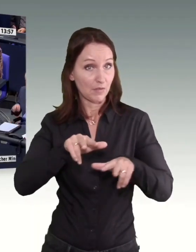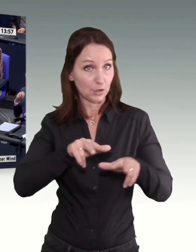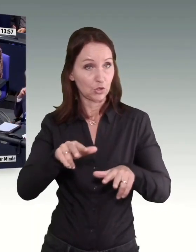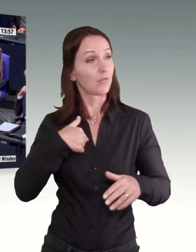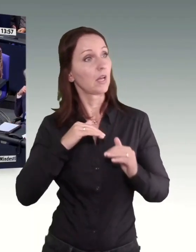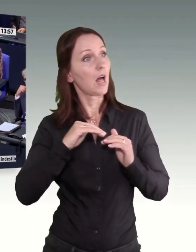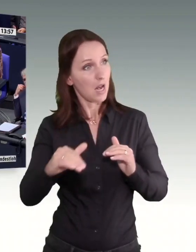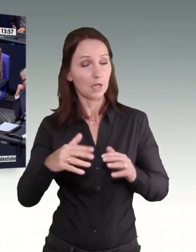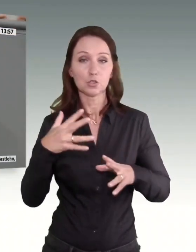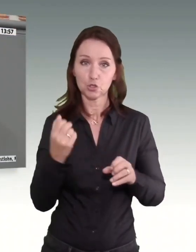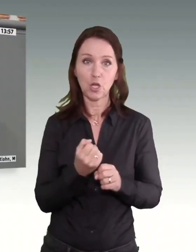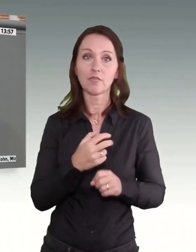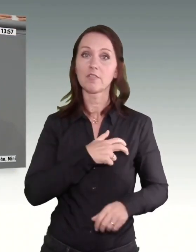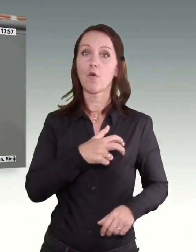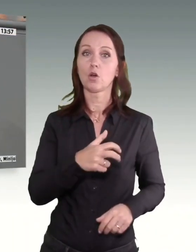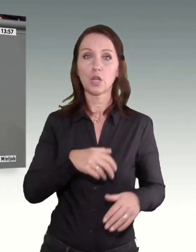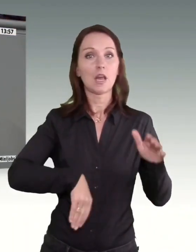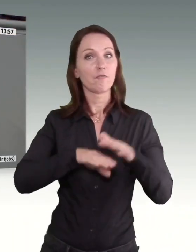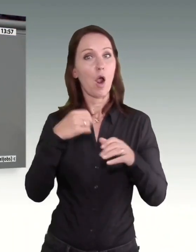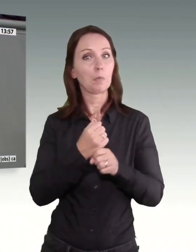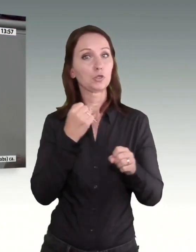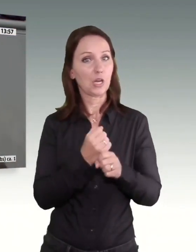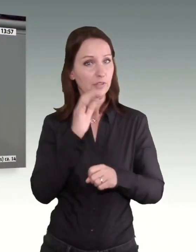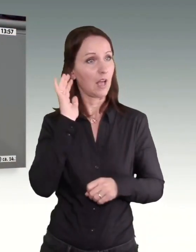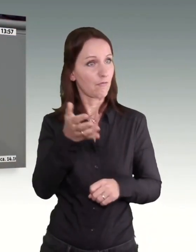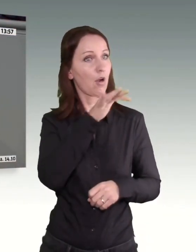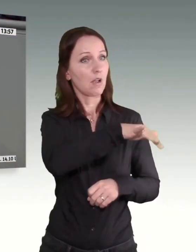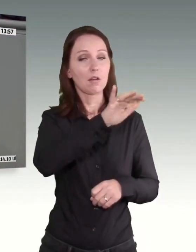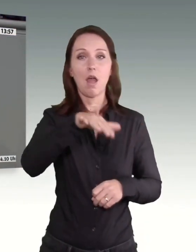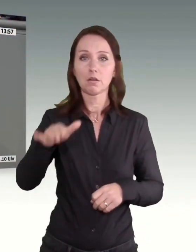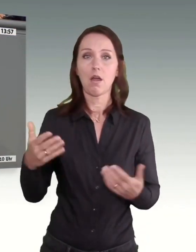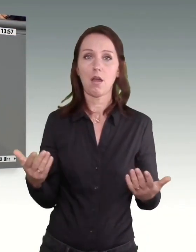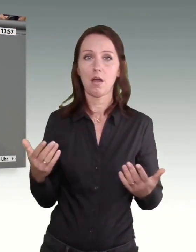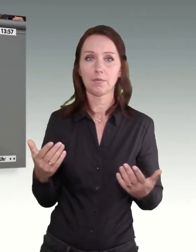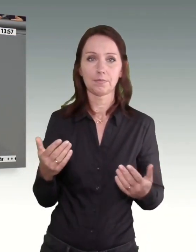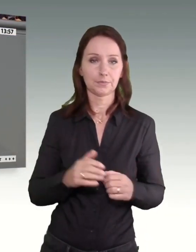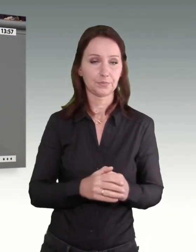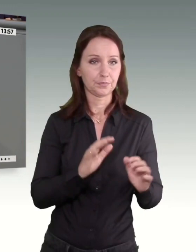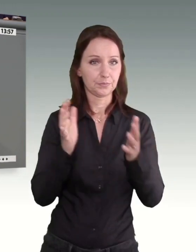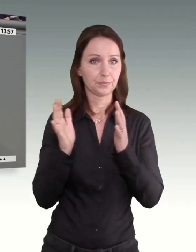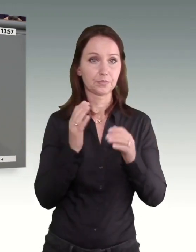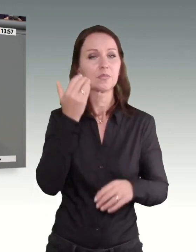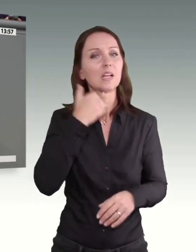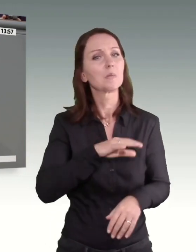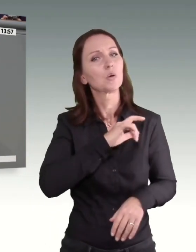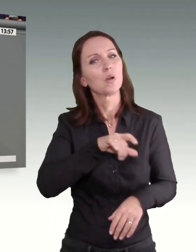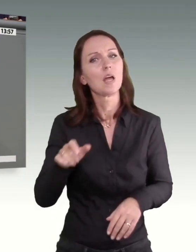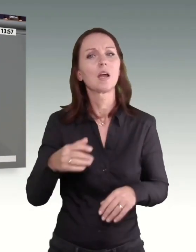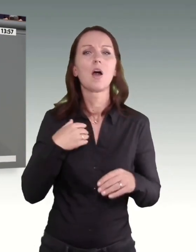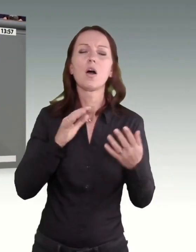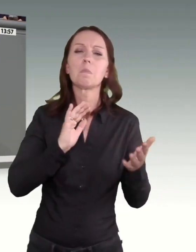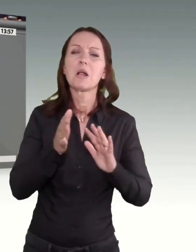für Vollbeschäftigung gesorgt. Und liebe Kolleginnen und Kollegen, ich habe manchmal das Gefühl, dass Sie alle mal